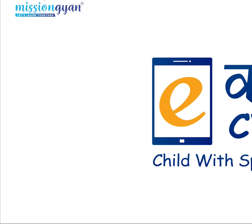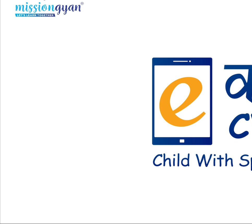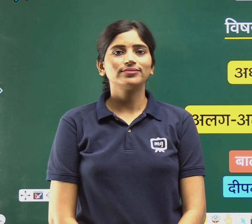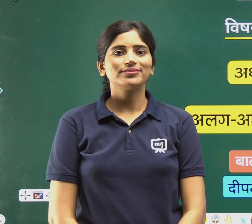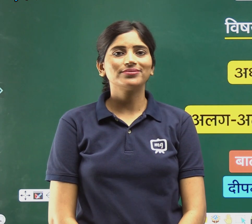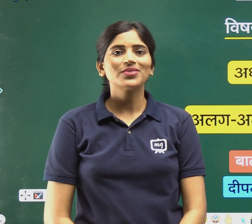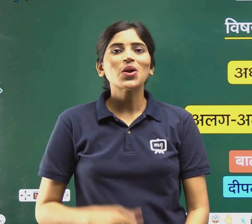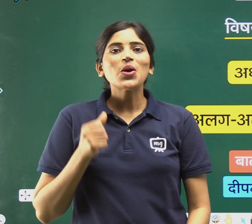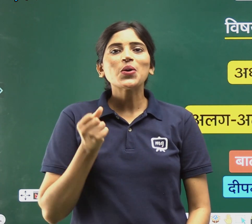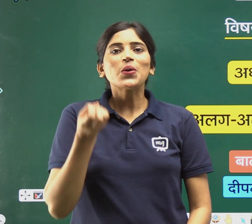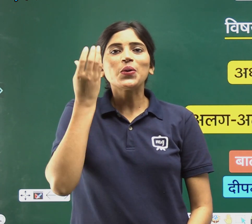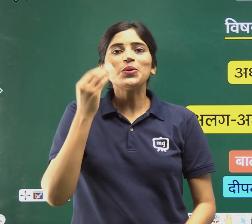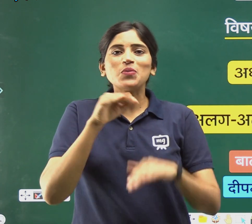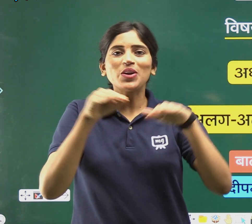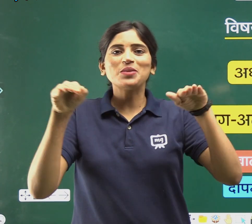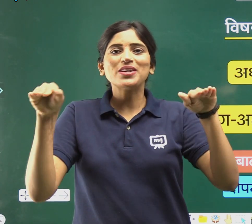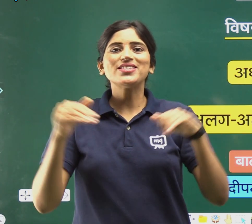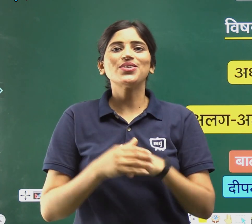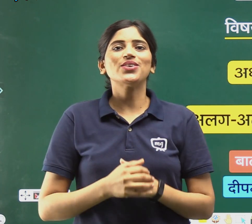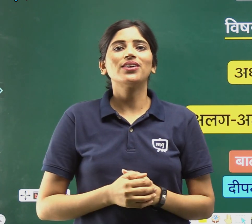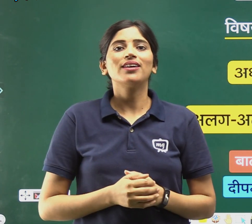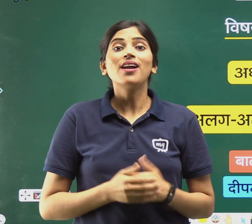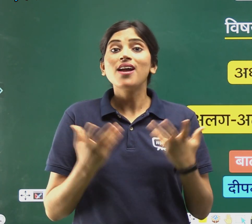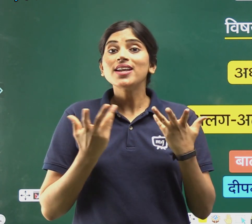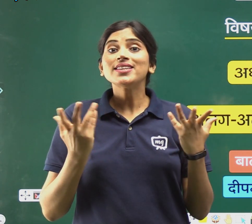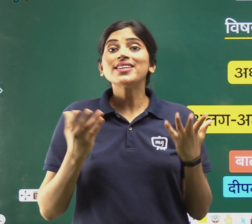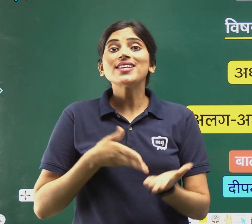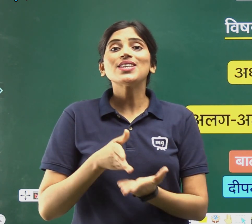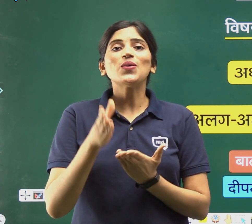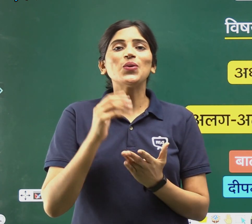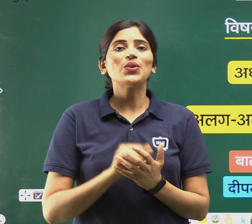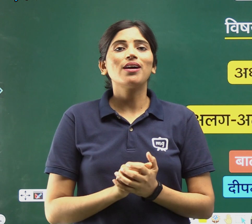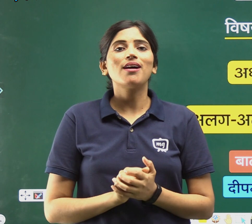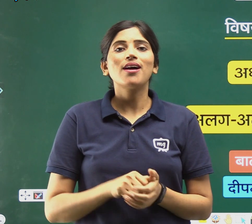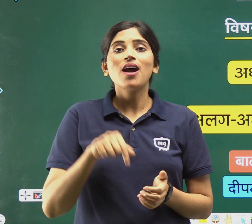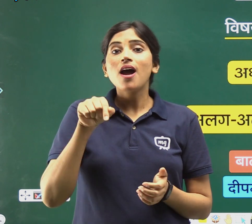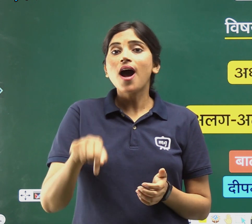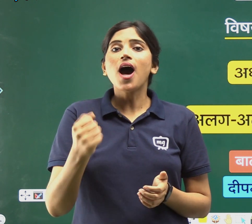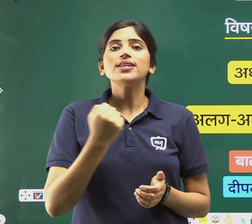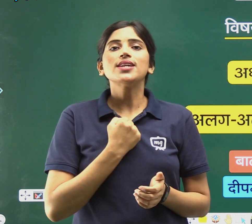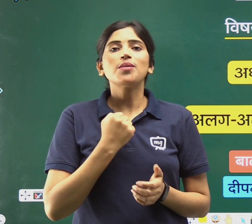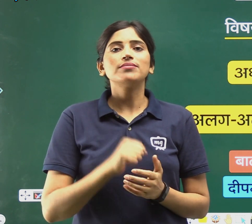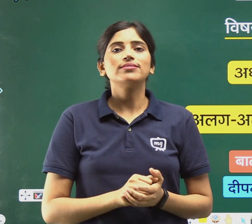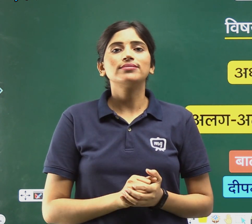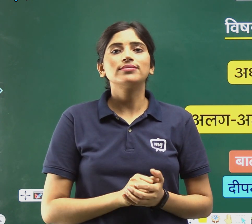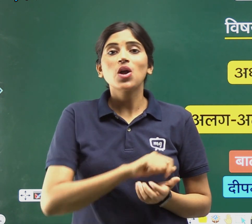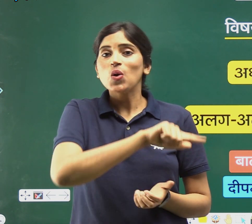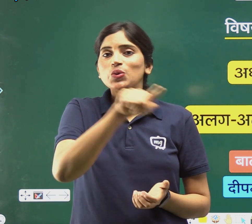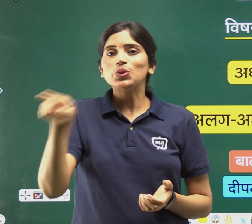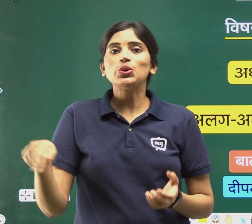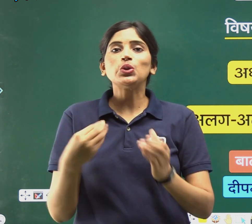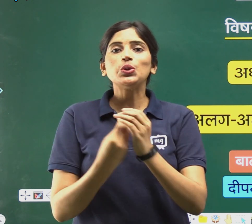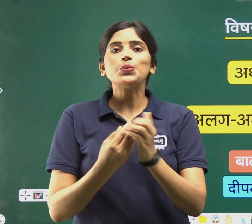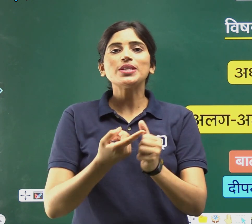गुड मॉनिंग बच्चों कैसे हो आज हम आप